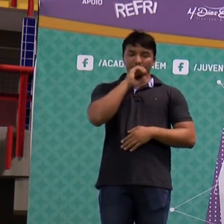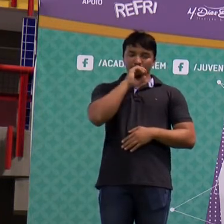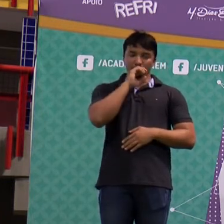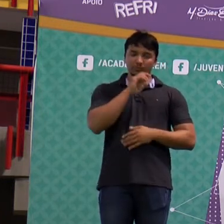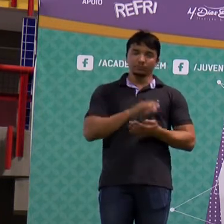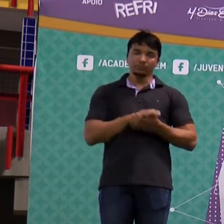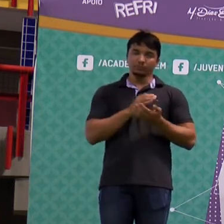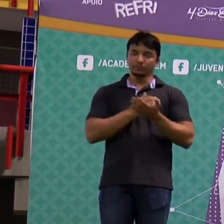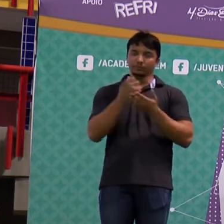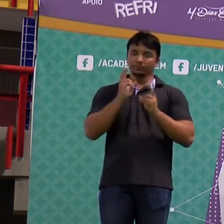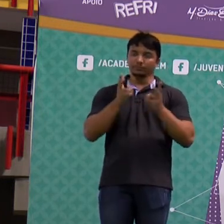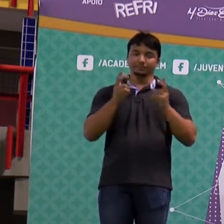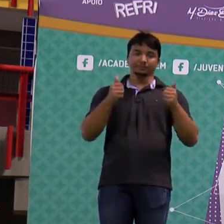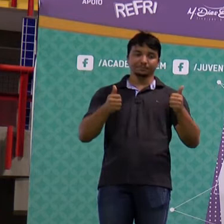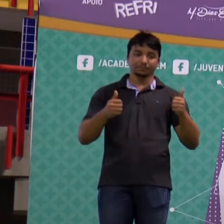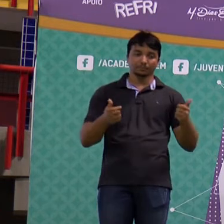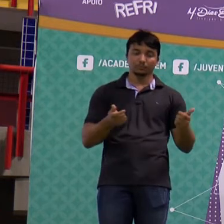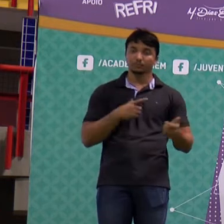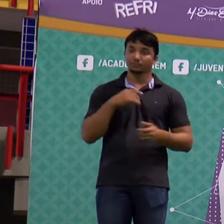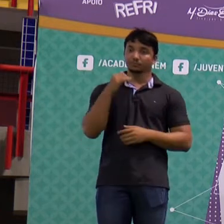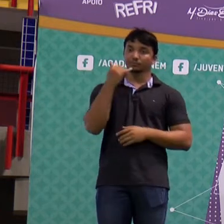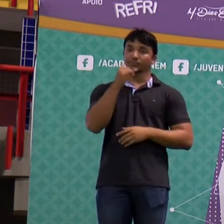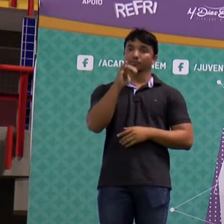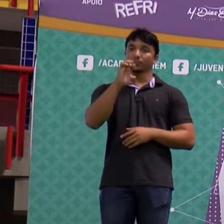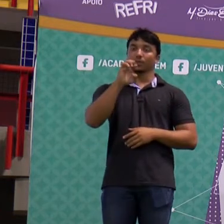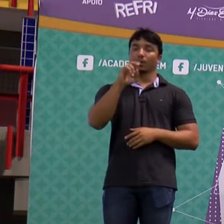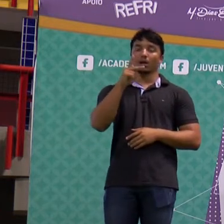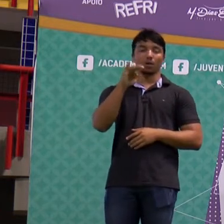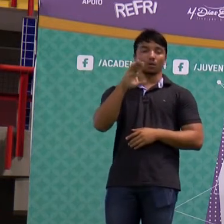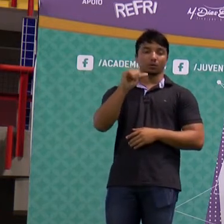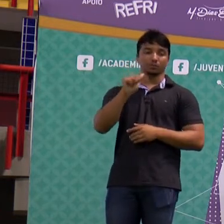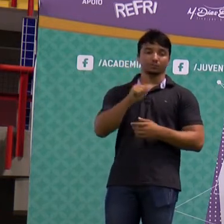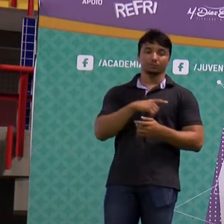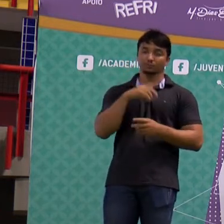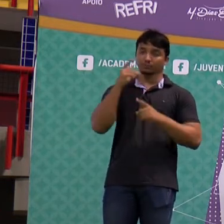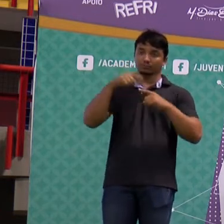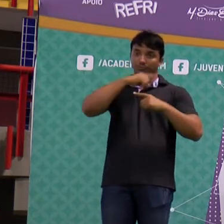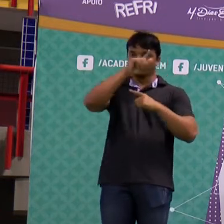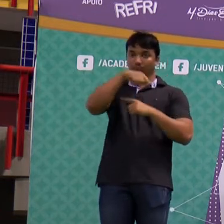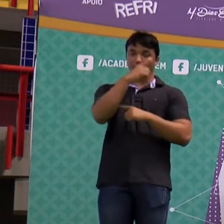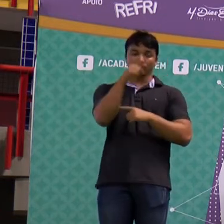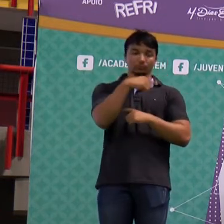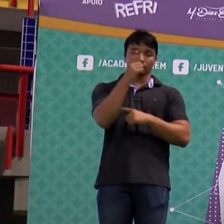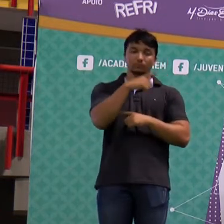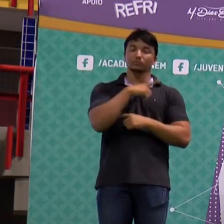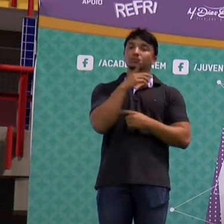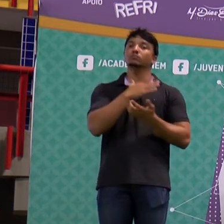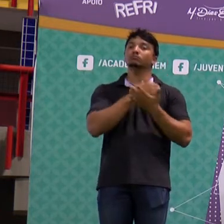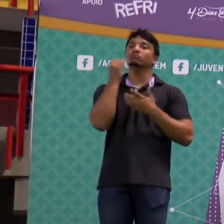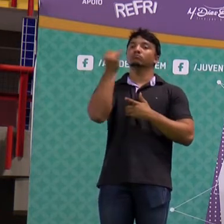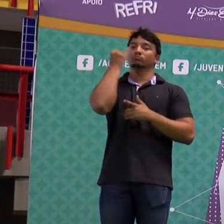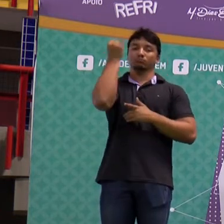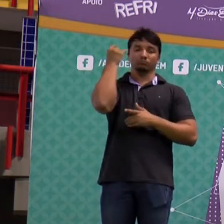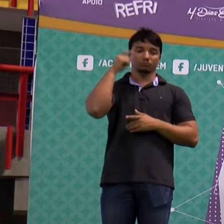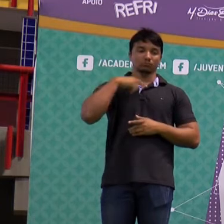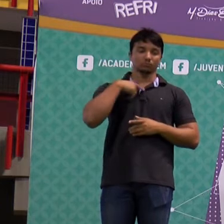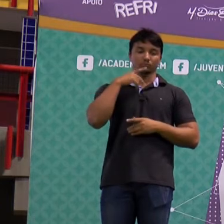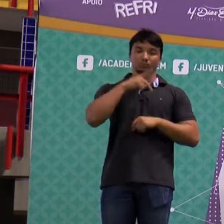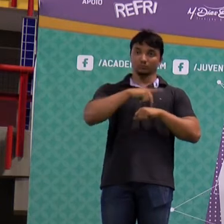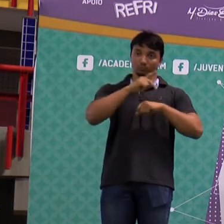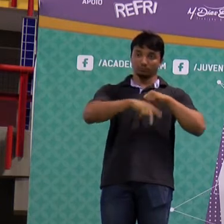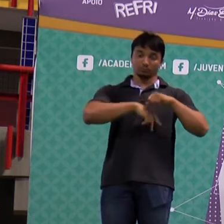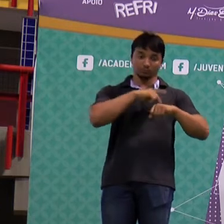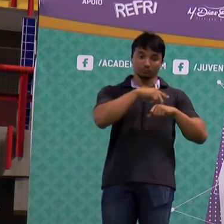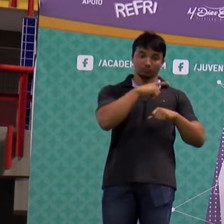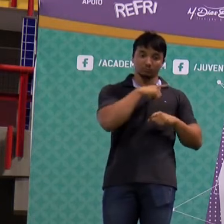Então vamos lá. A energia eólica no Brasil. Essa fonte de energia limpa está ganhando importância na matriz energética do país.